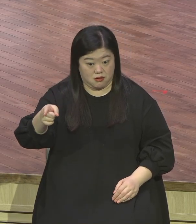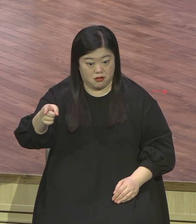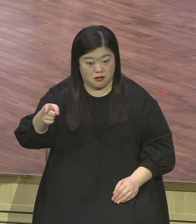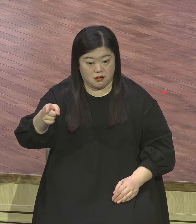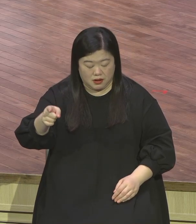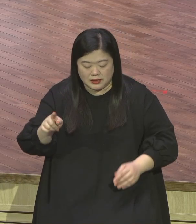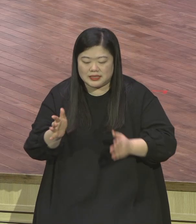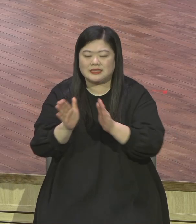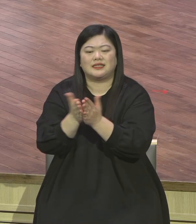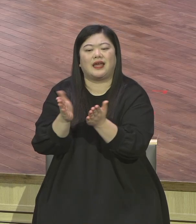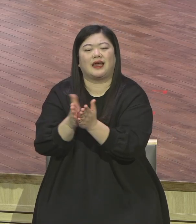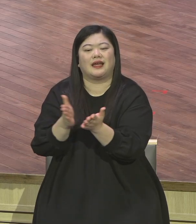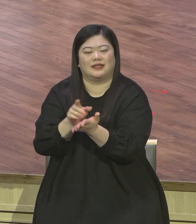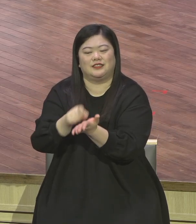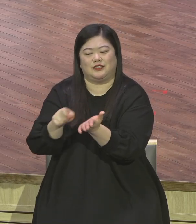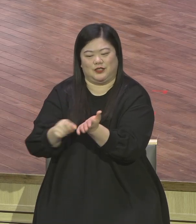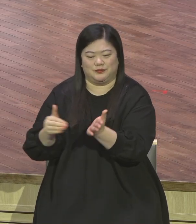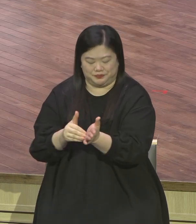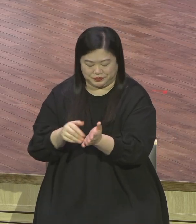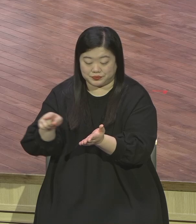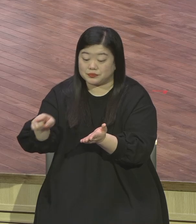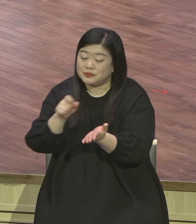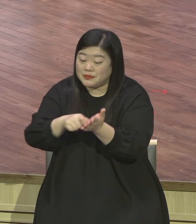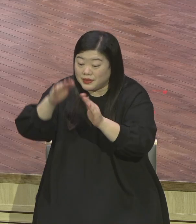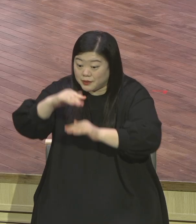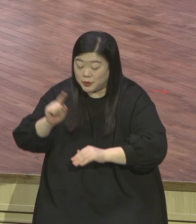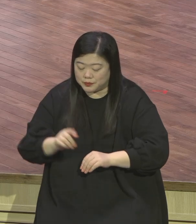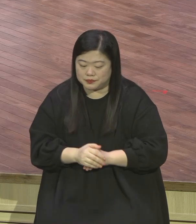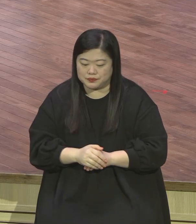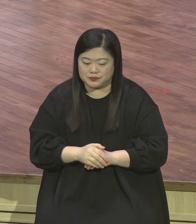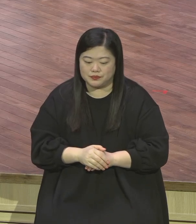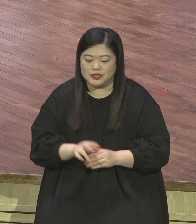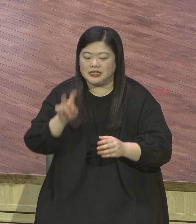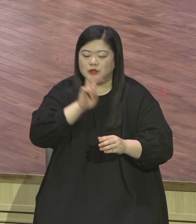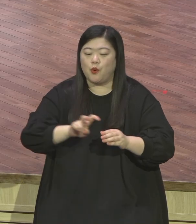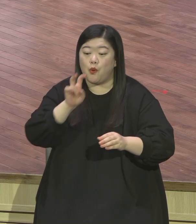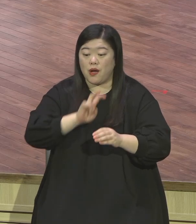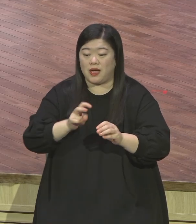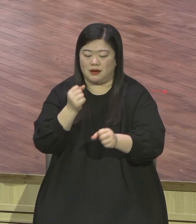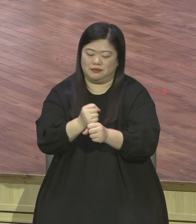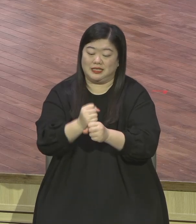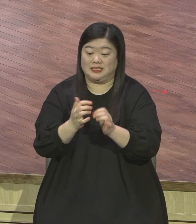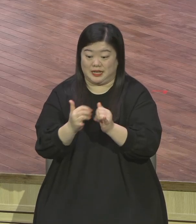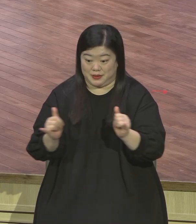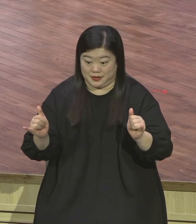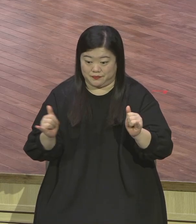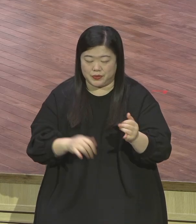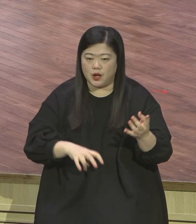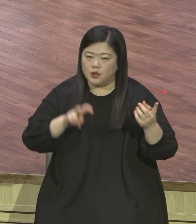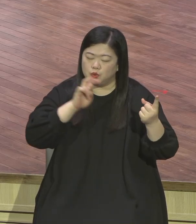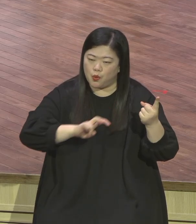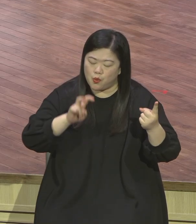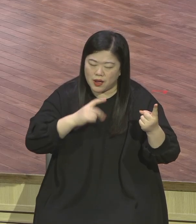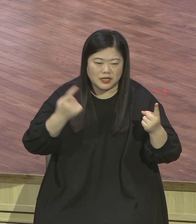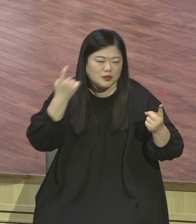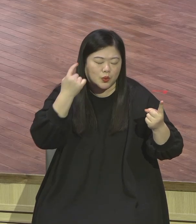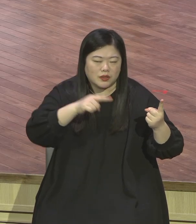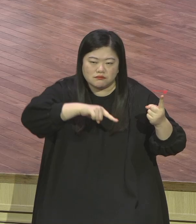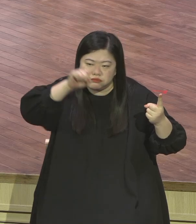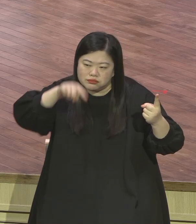음악가가 박자와 리듬의 감격을 정확하게 가지고 있어야